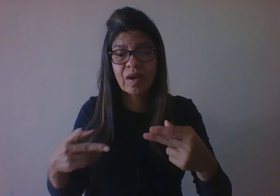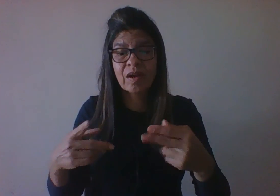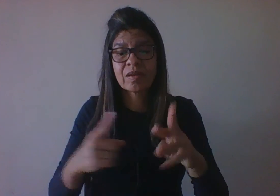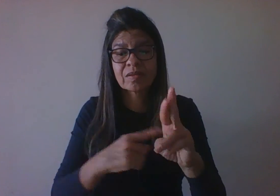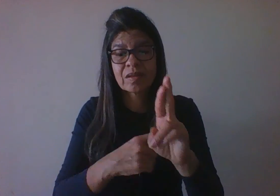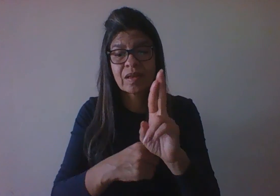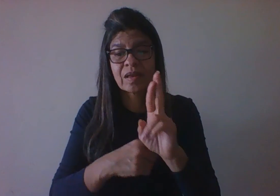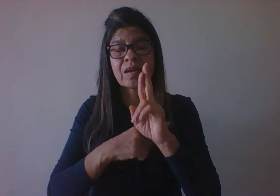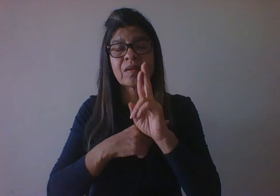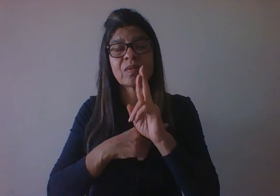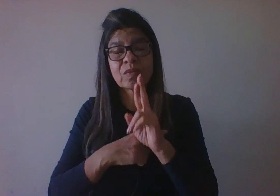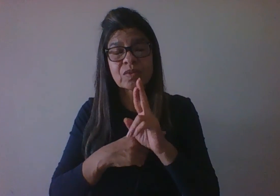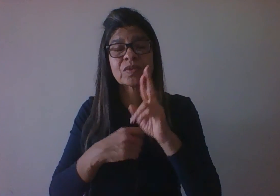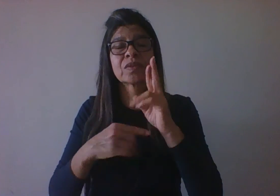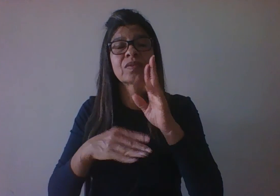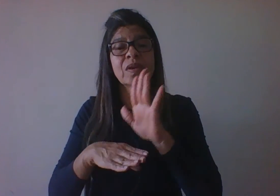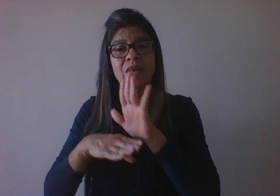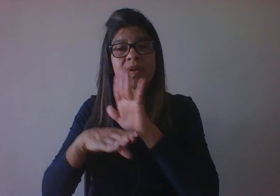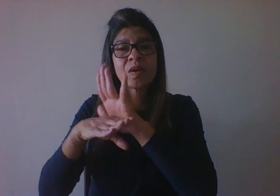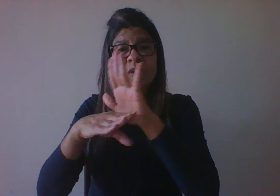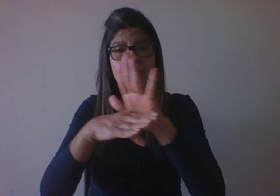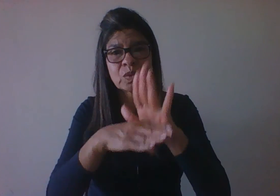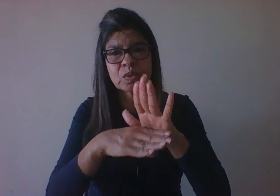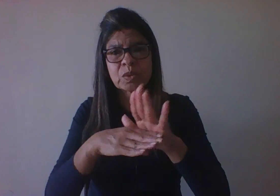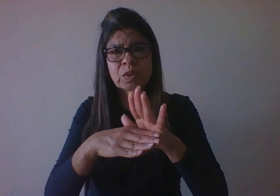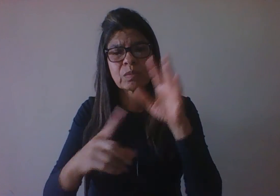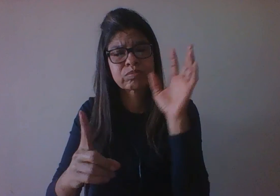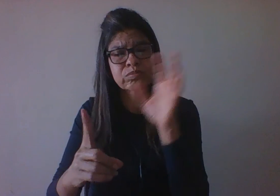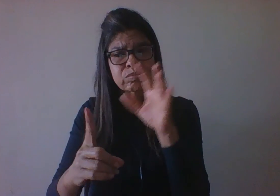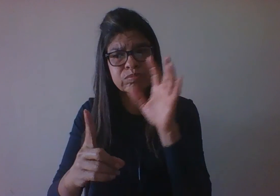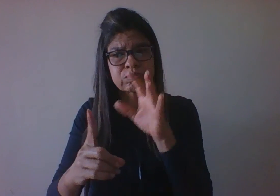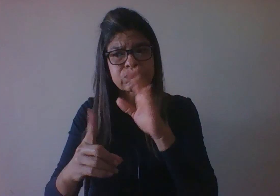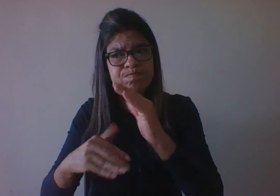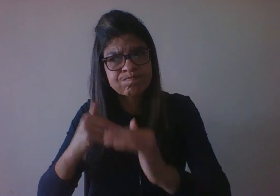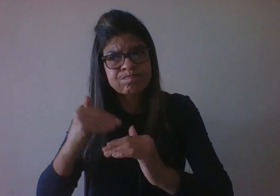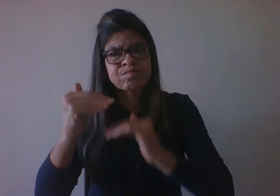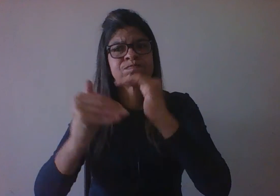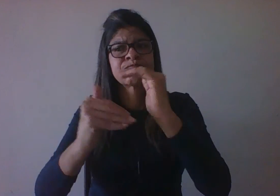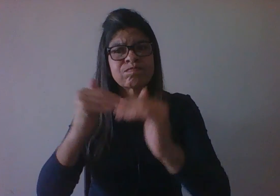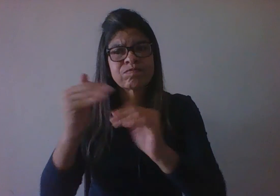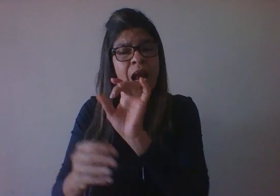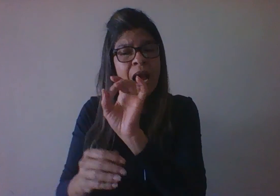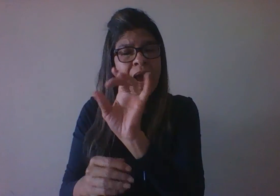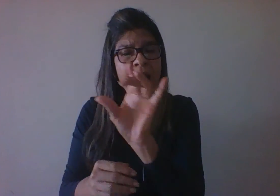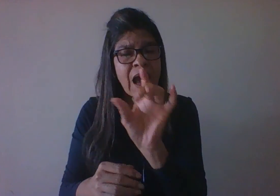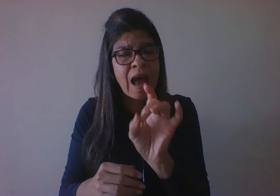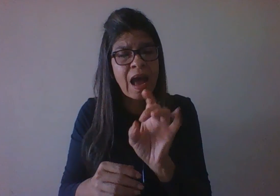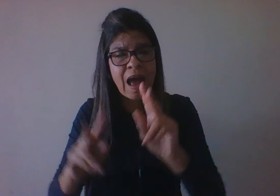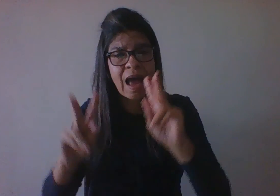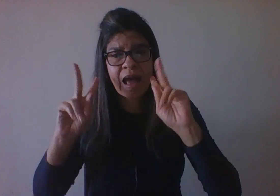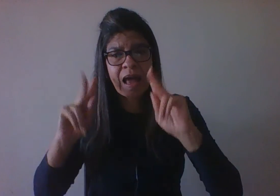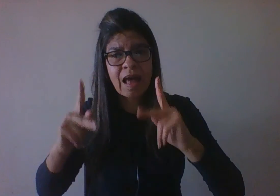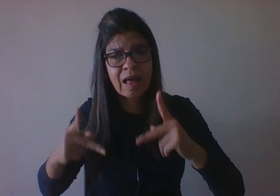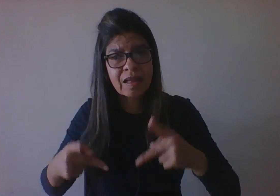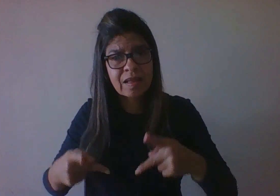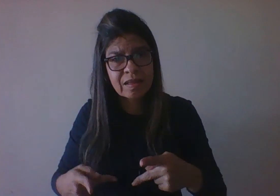ou menor estimulação de cada indivíduo, de cada organismo, para que ele se desenvolva mais